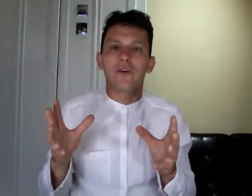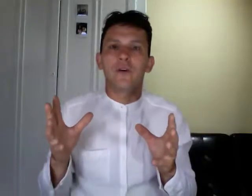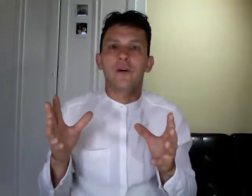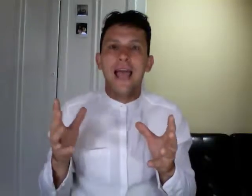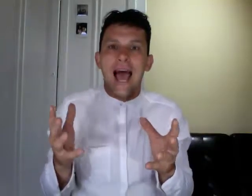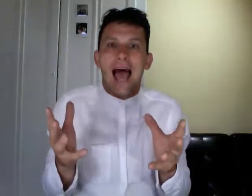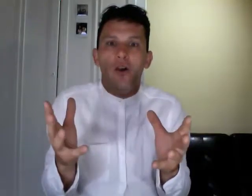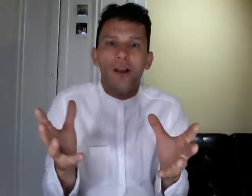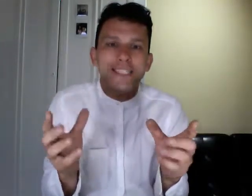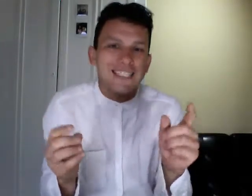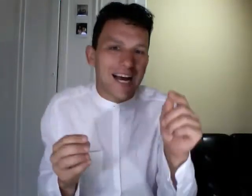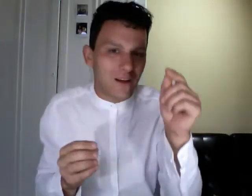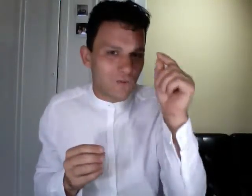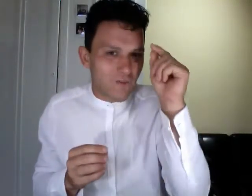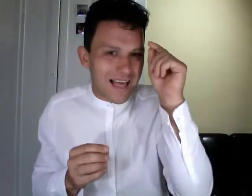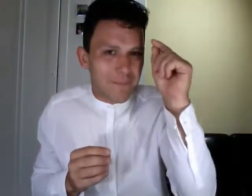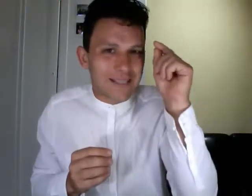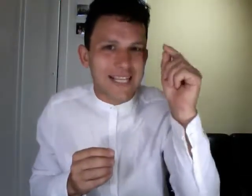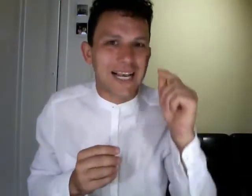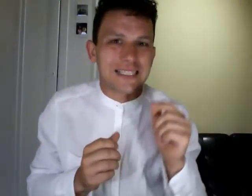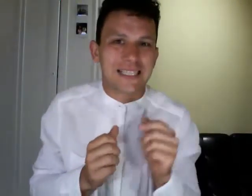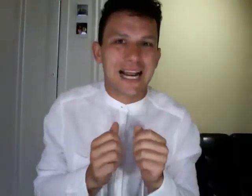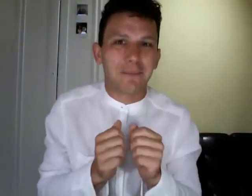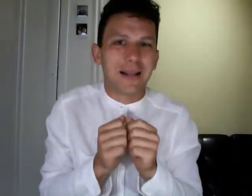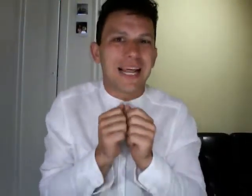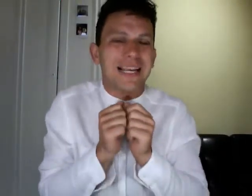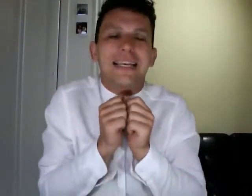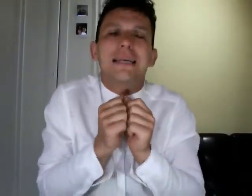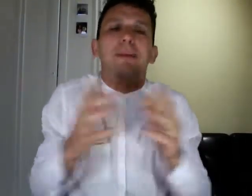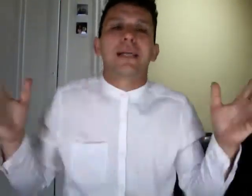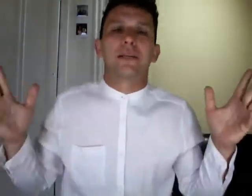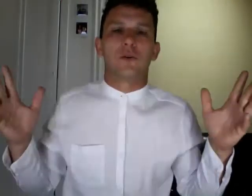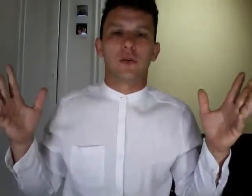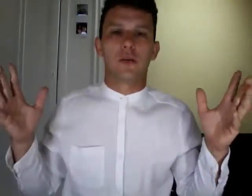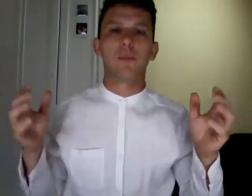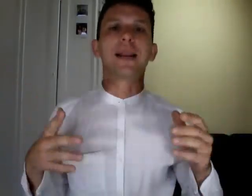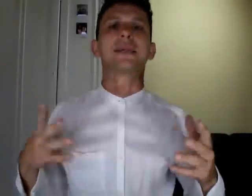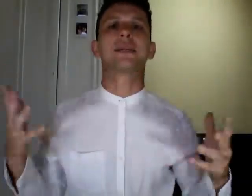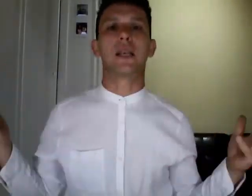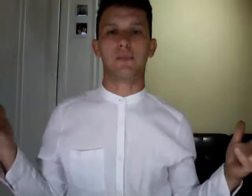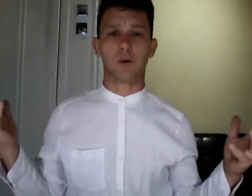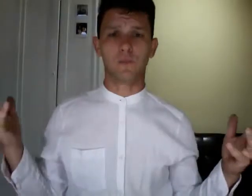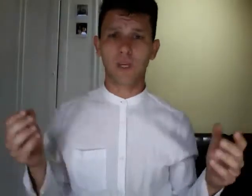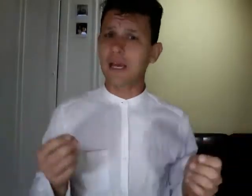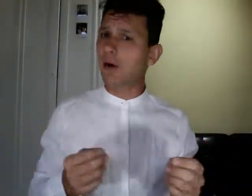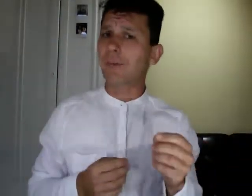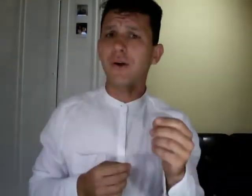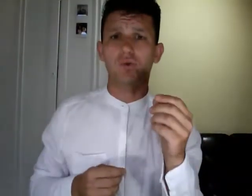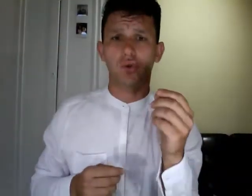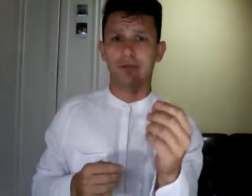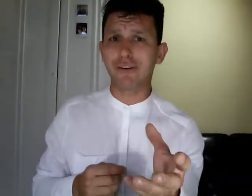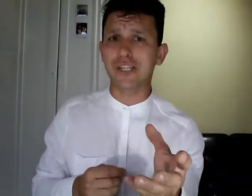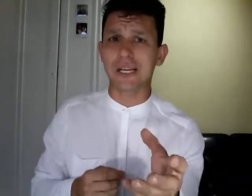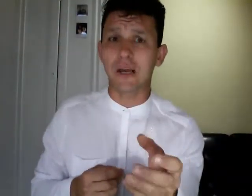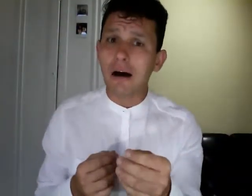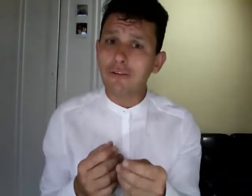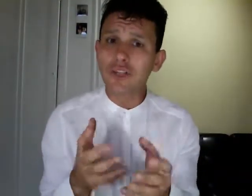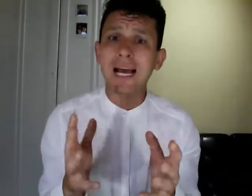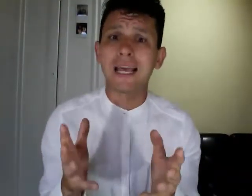allora sei già a metà della strada per la liberazione per essere libero è un percorso difficile a volte anche